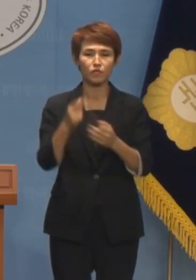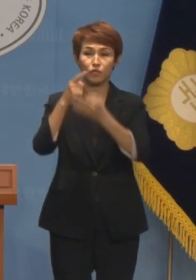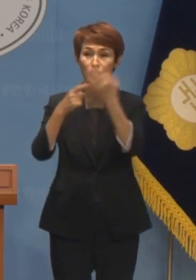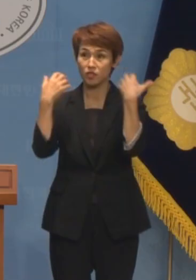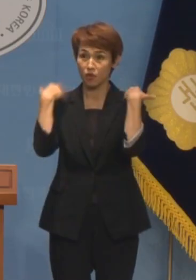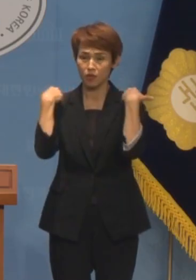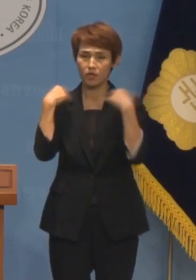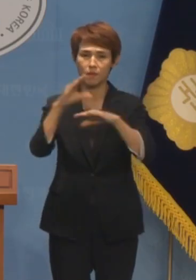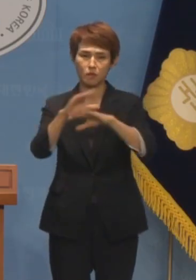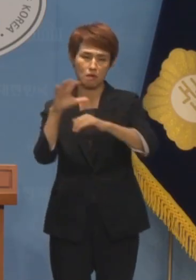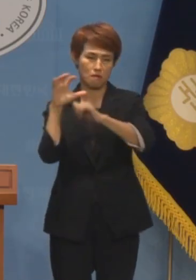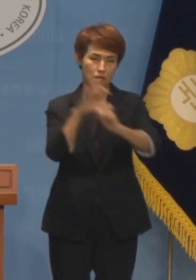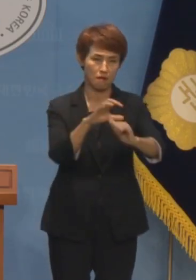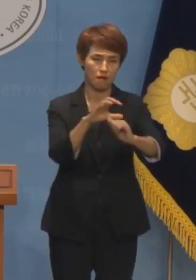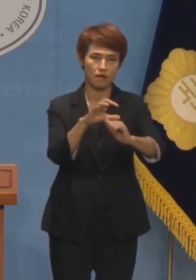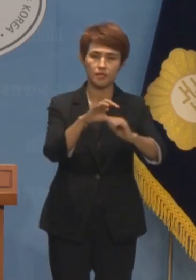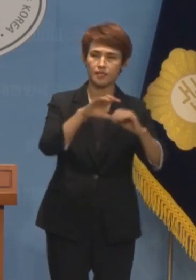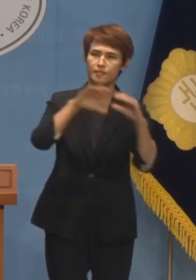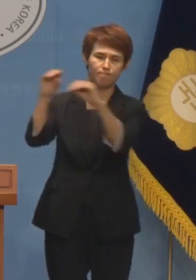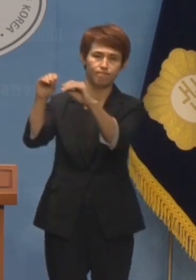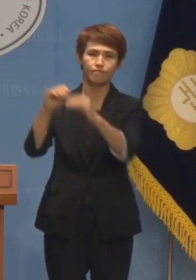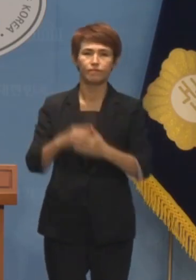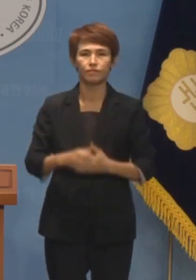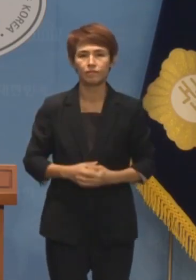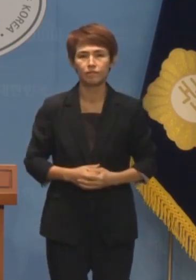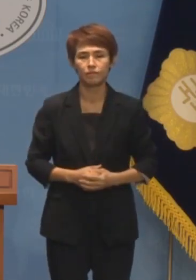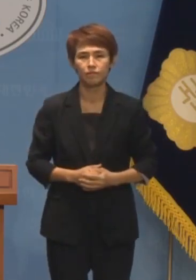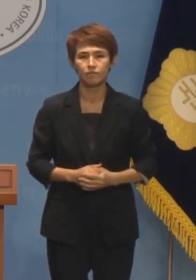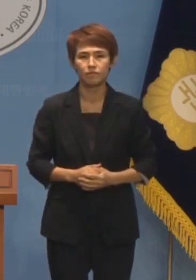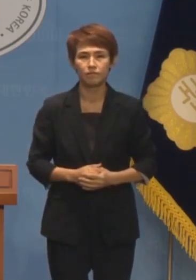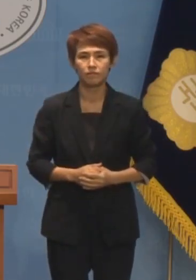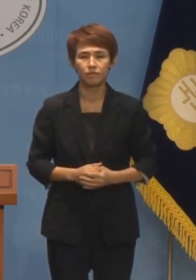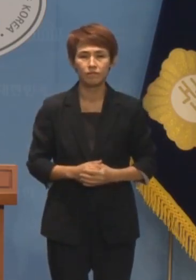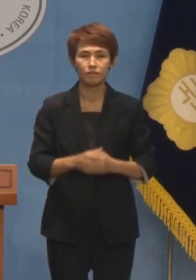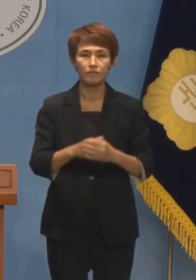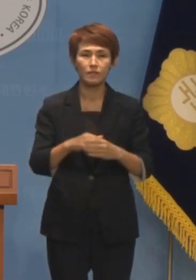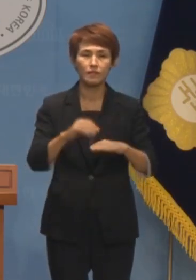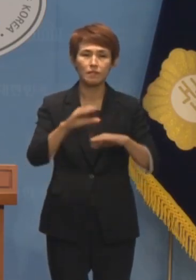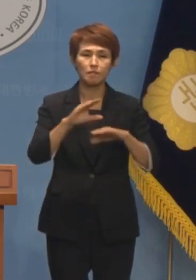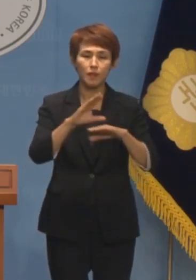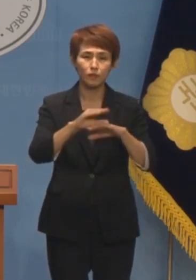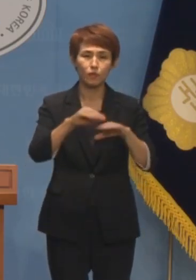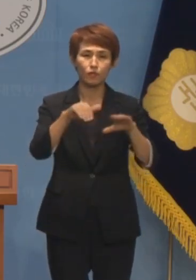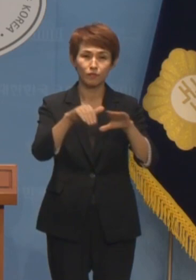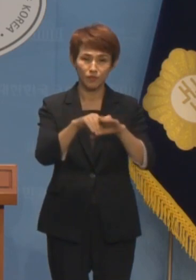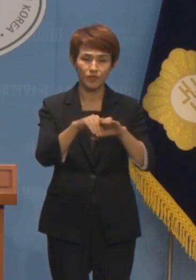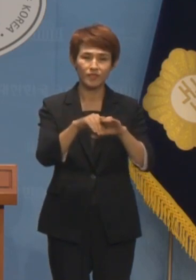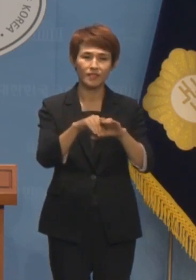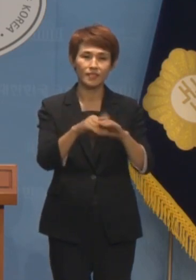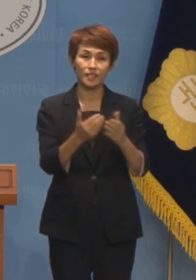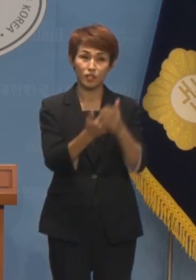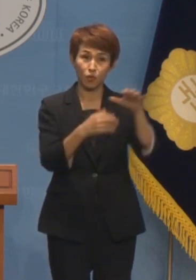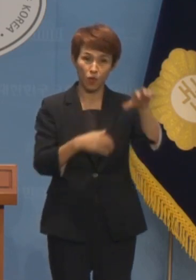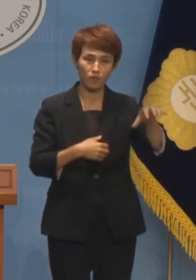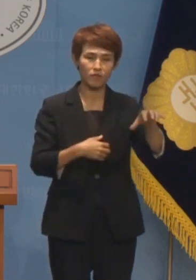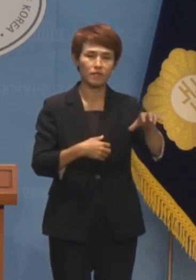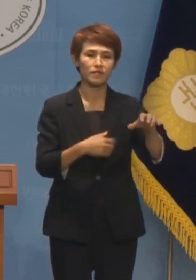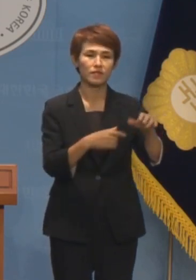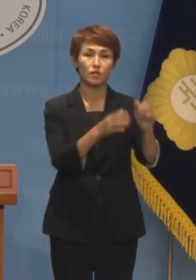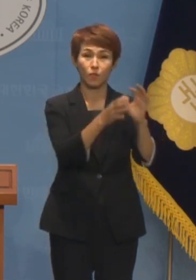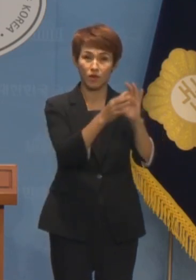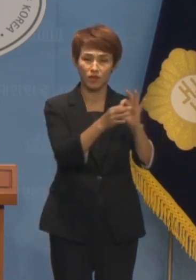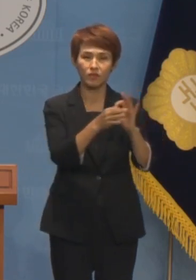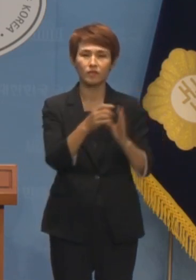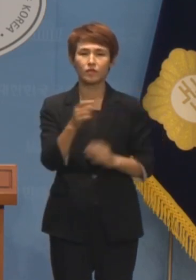방송 장악 폭주에 제동을 걸었습니다. 박문진 인사선임에 대한 집행정지 신청 인용에 이어